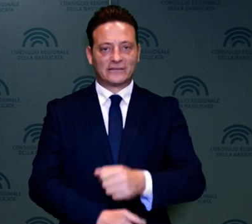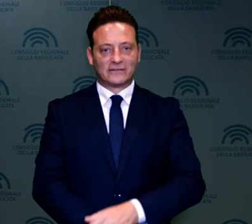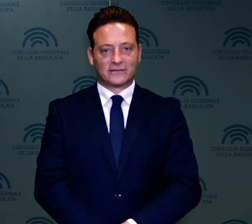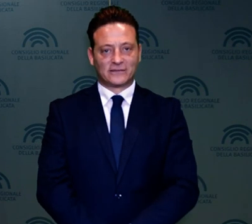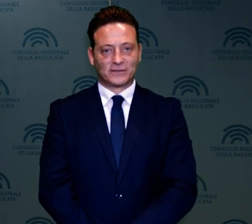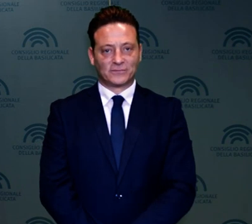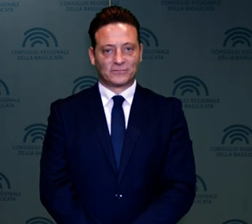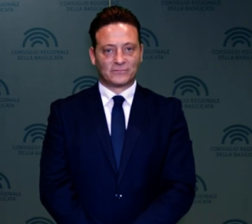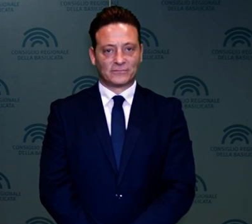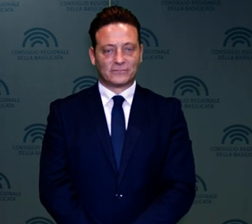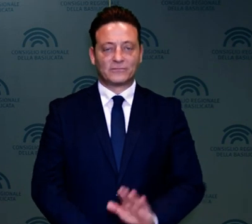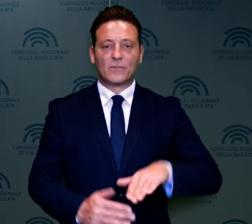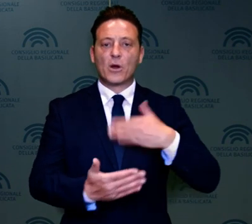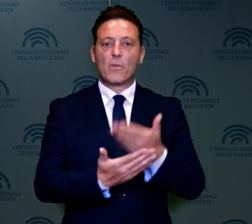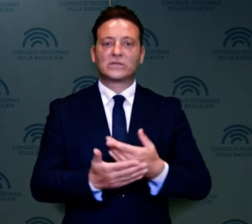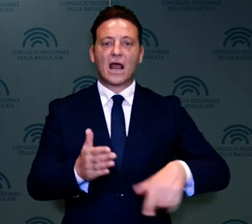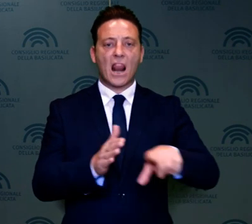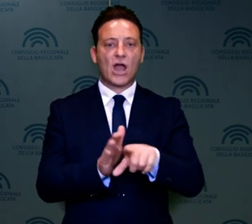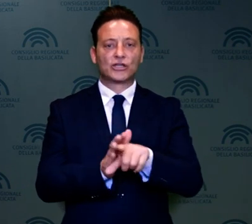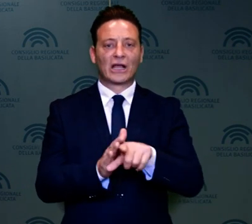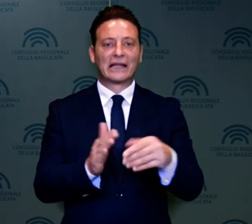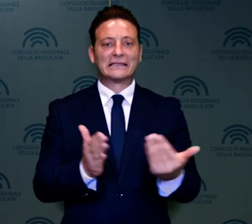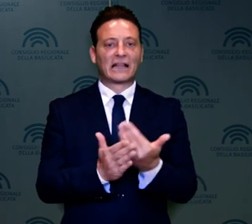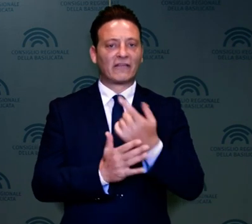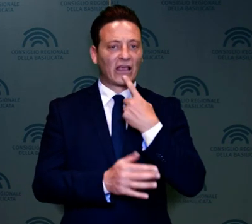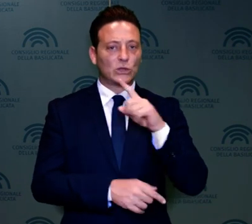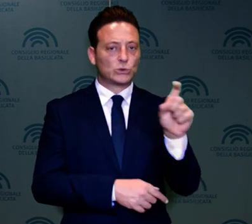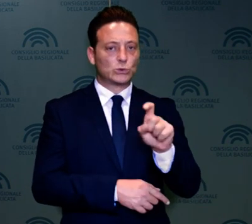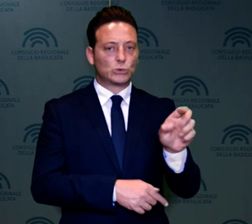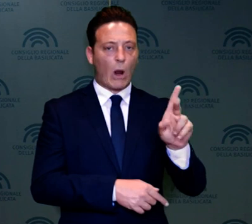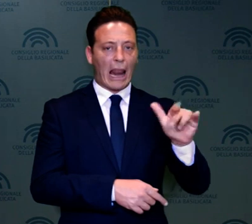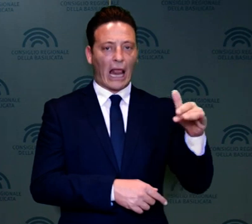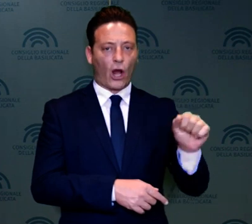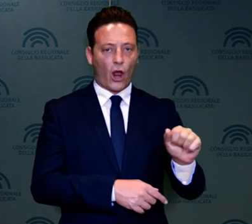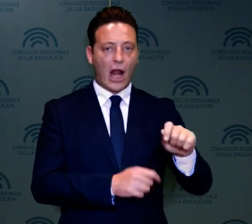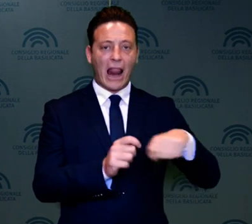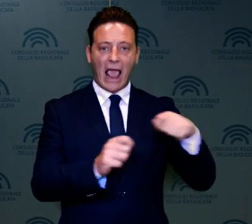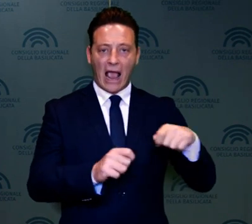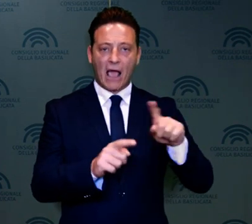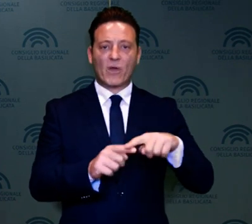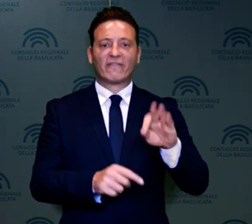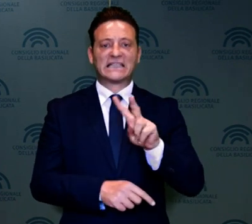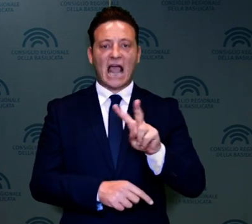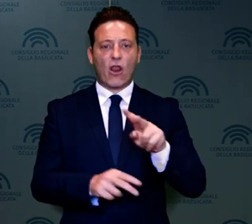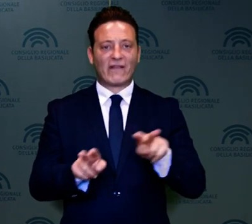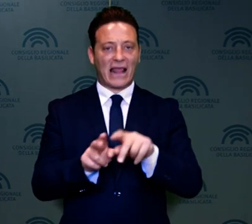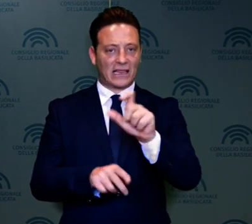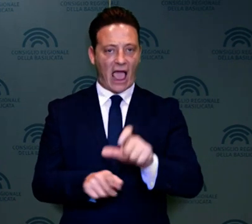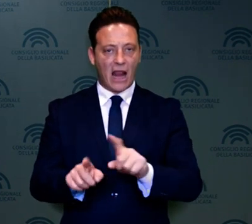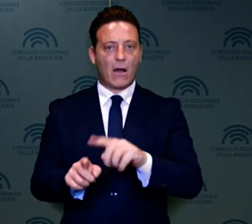La proposta di legge di iniziativa di Zullino della Lega Viziello di Fratelli d'Italia e Baldassarre